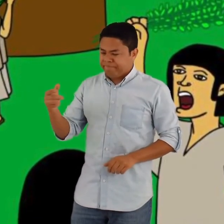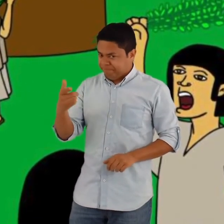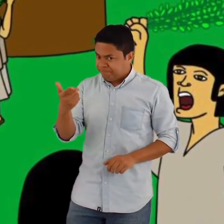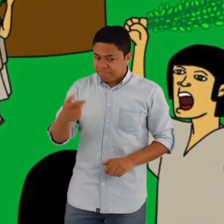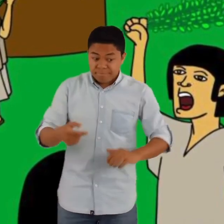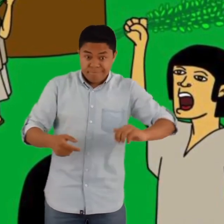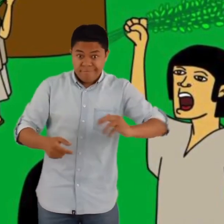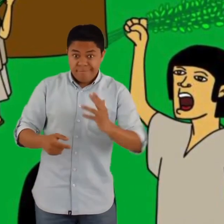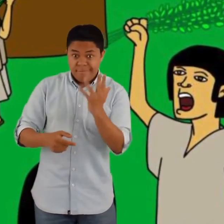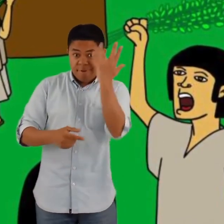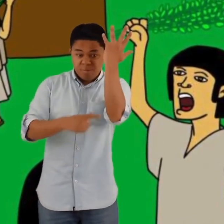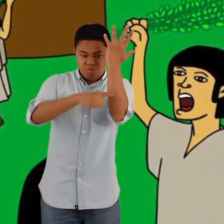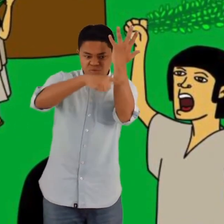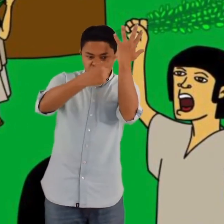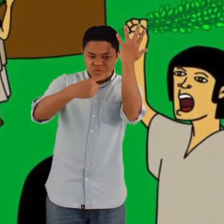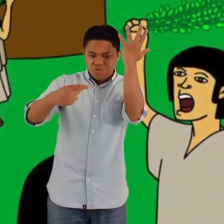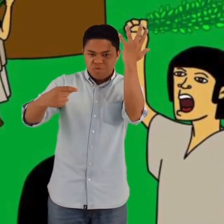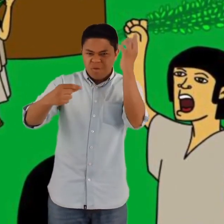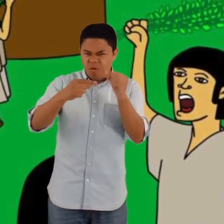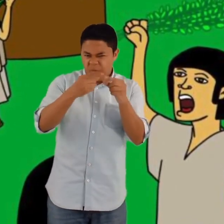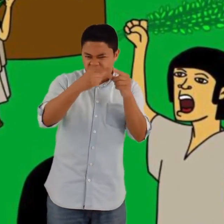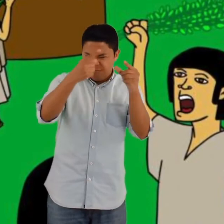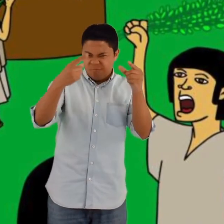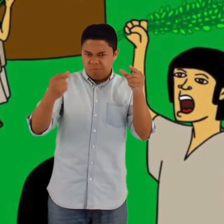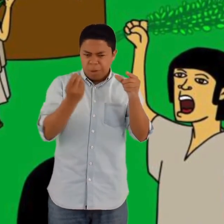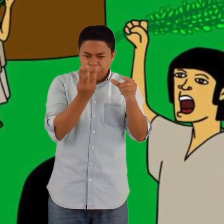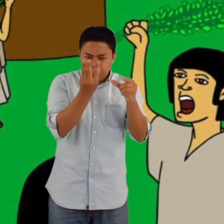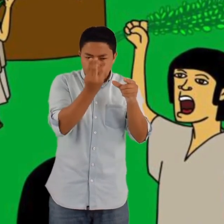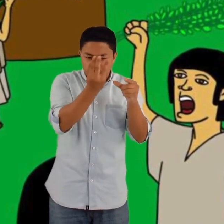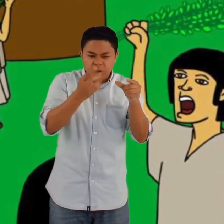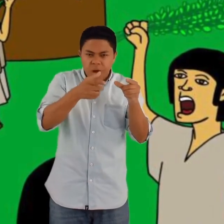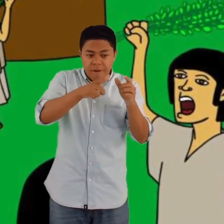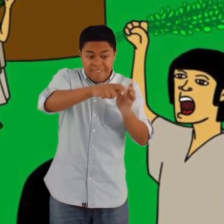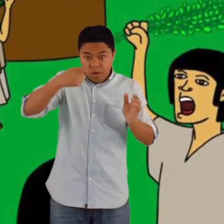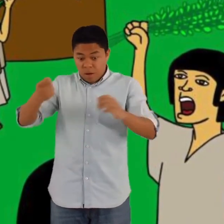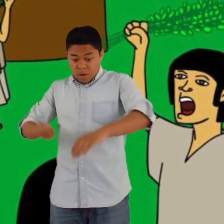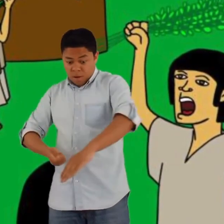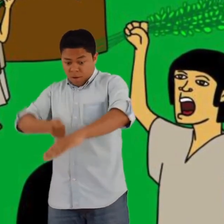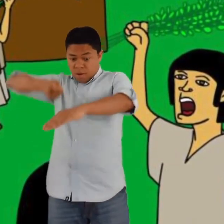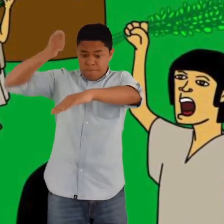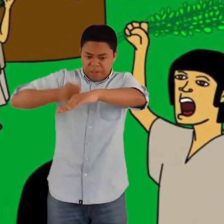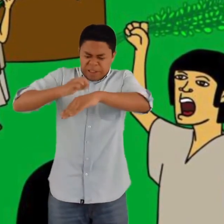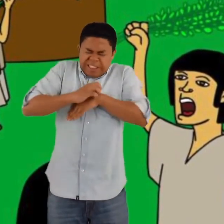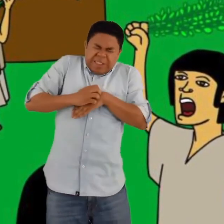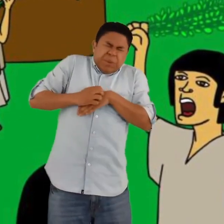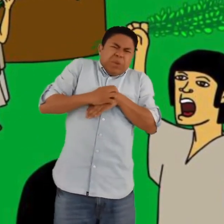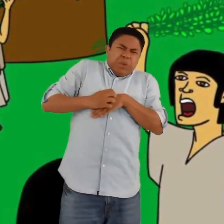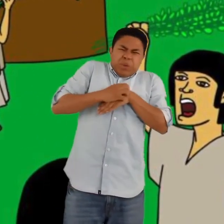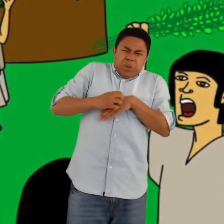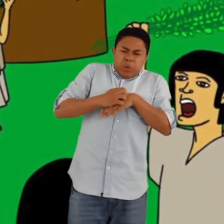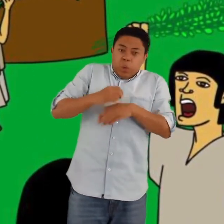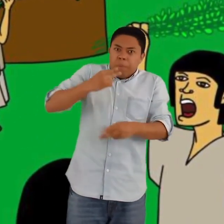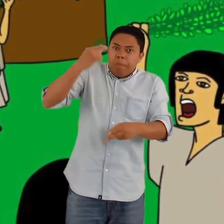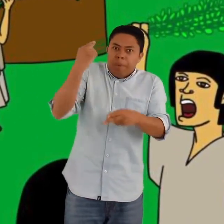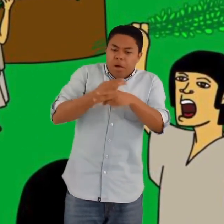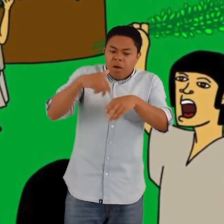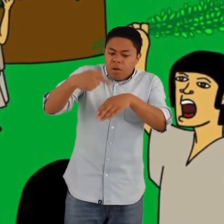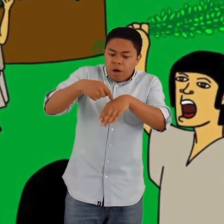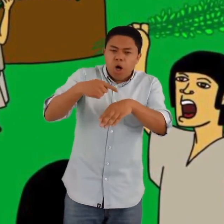ramas de ortiga, una planta que, al golpearse con la piel, produce piquiña y